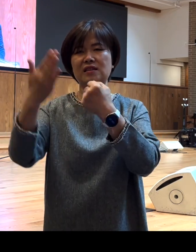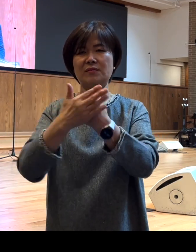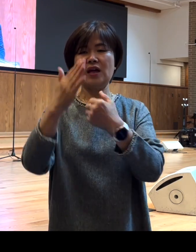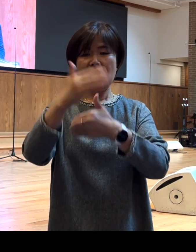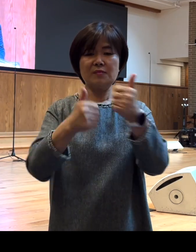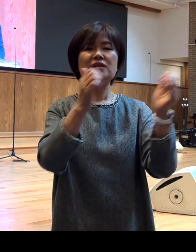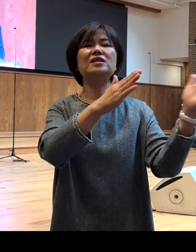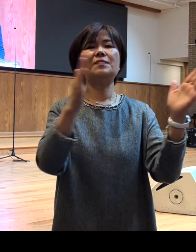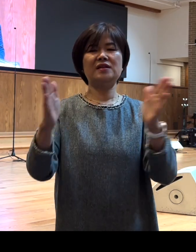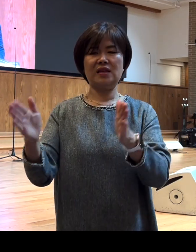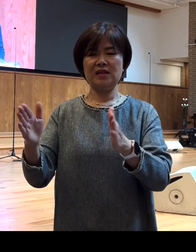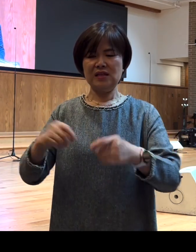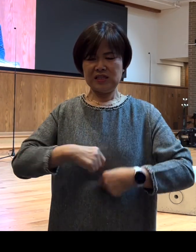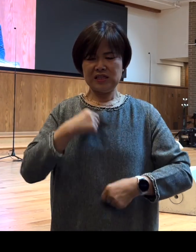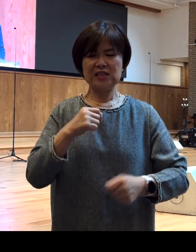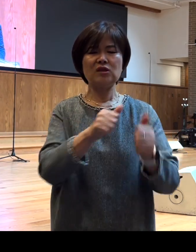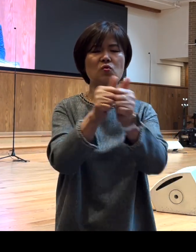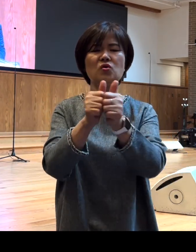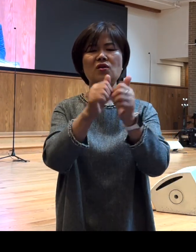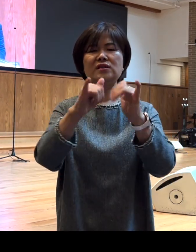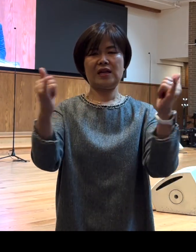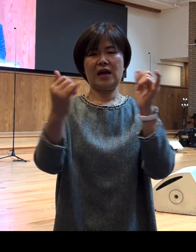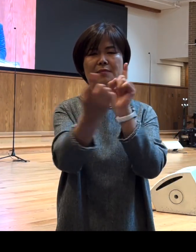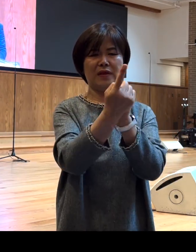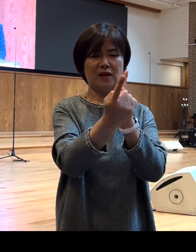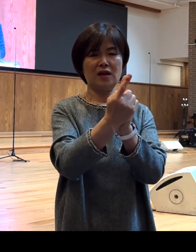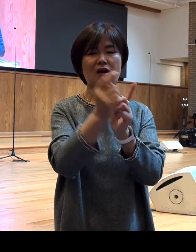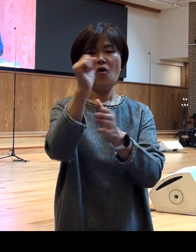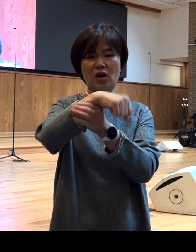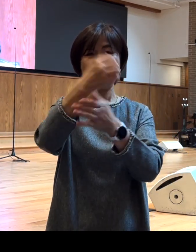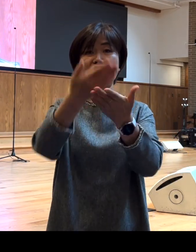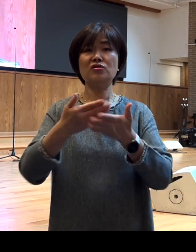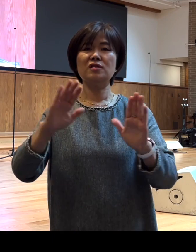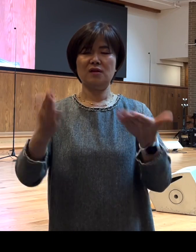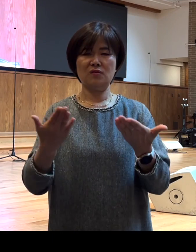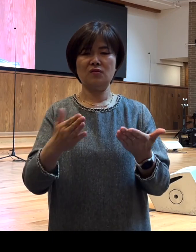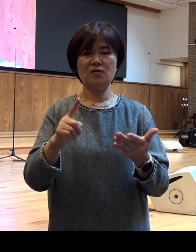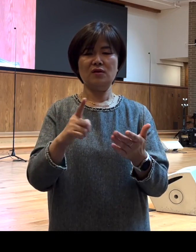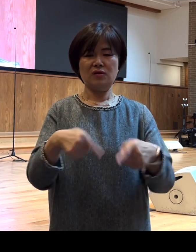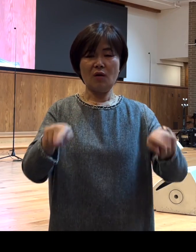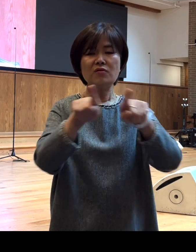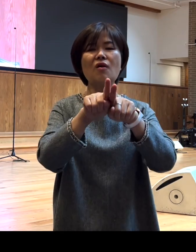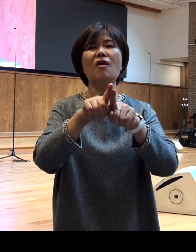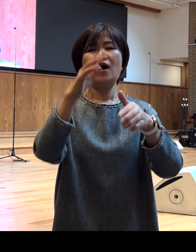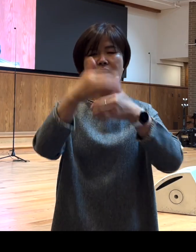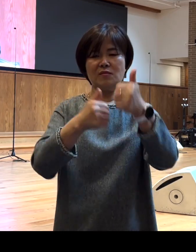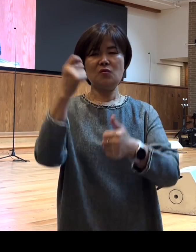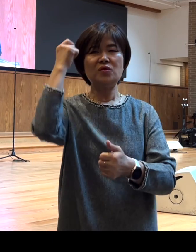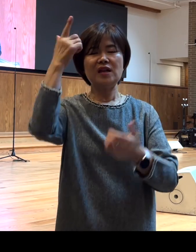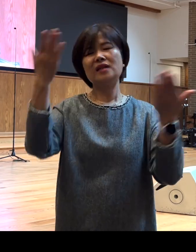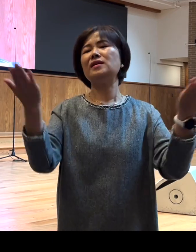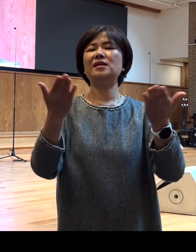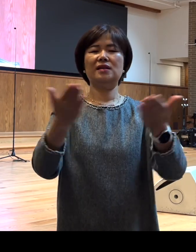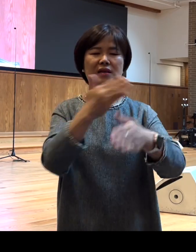신실한 동역자들을 만나게 하시고 그들과 더불어서 하나님의 위대한 일을 감당하게 하신 것입니다